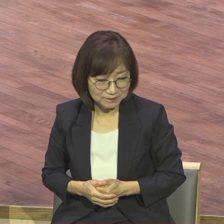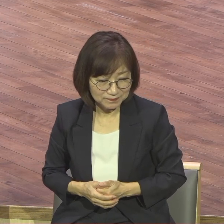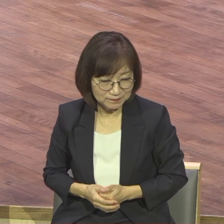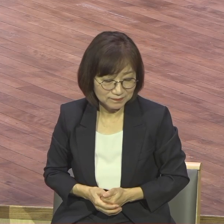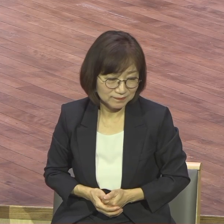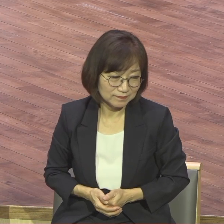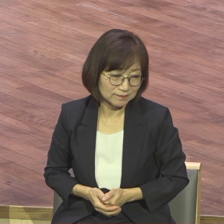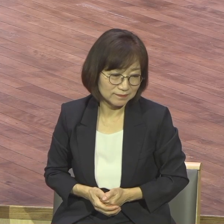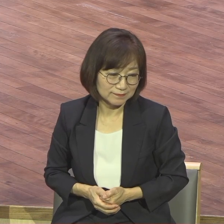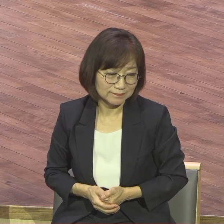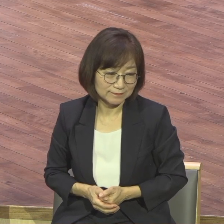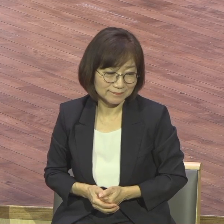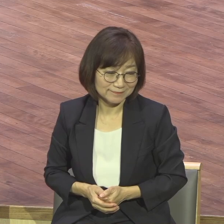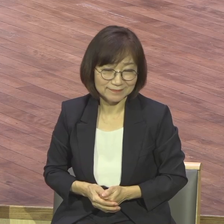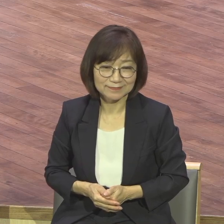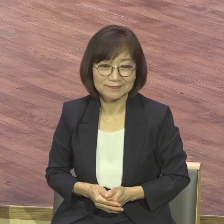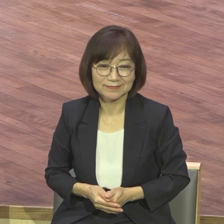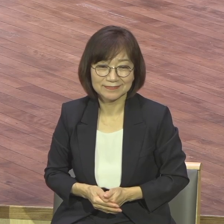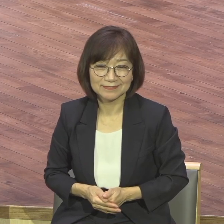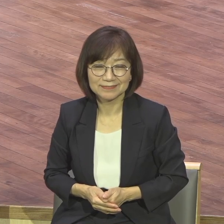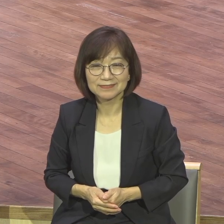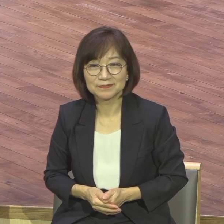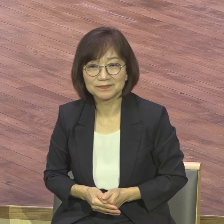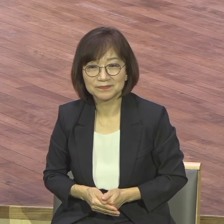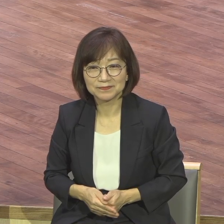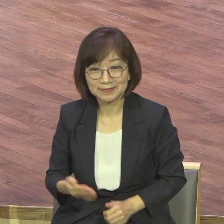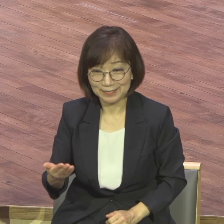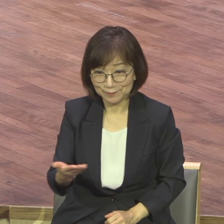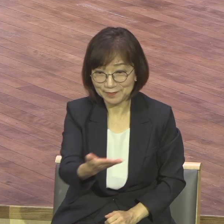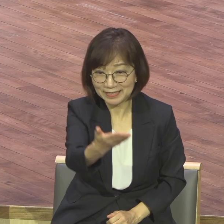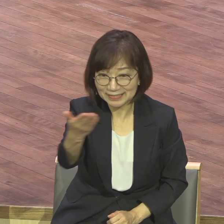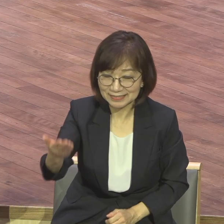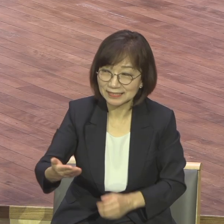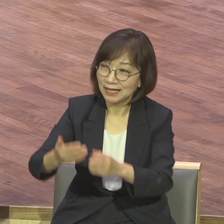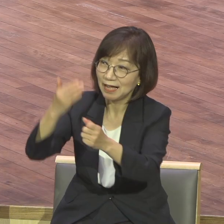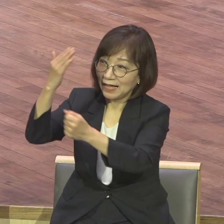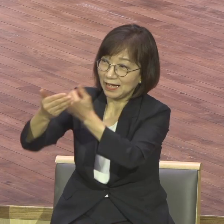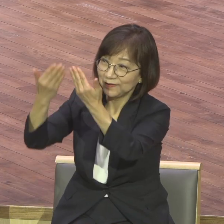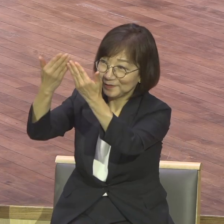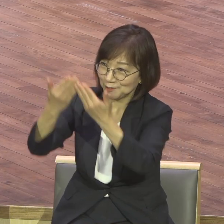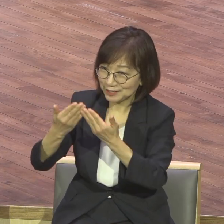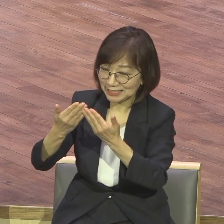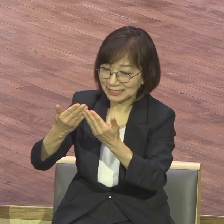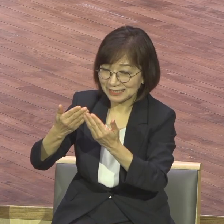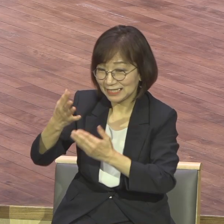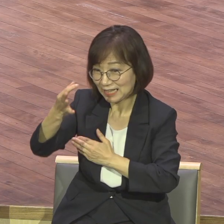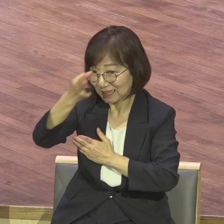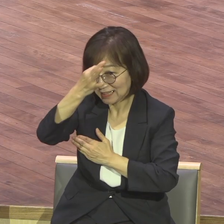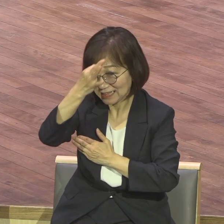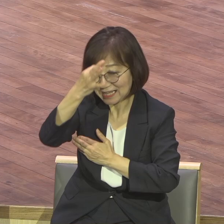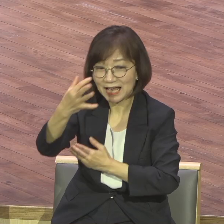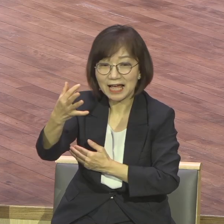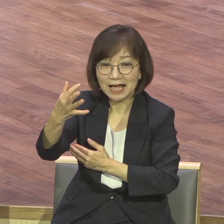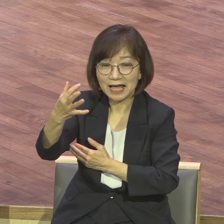영계 모든 성도들 여러분이 주어진 해분의 달란트를 사실적으로 발견을 하고